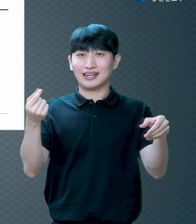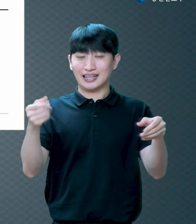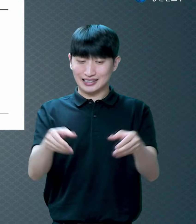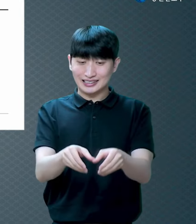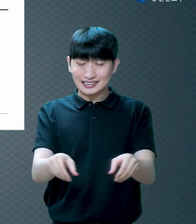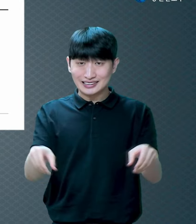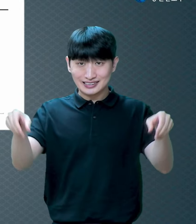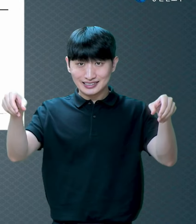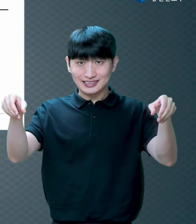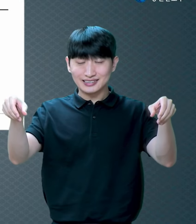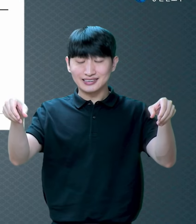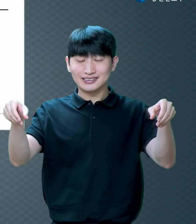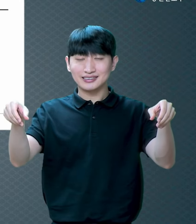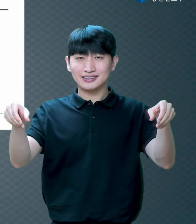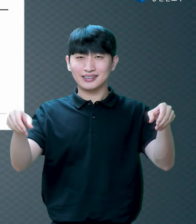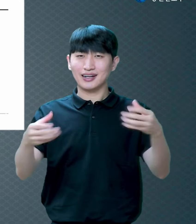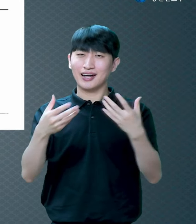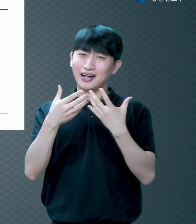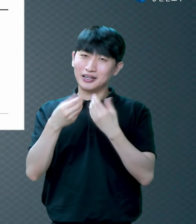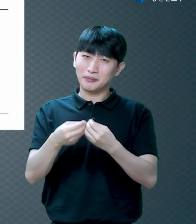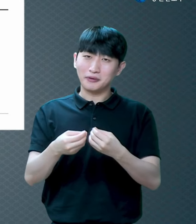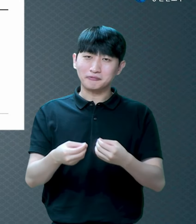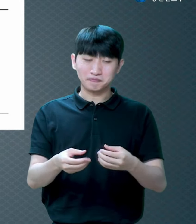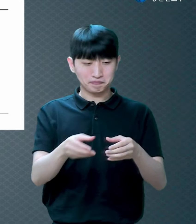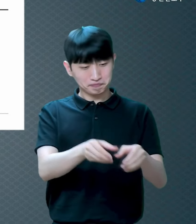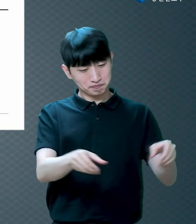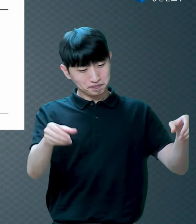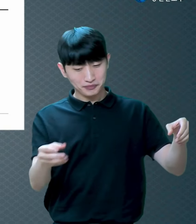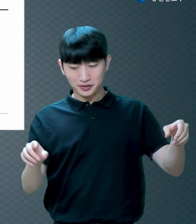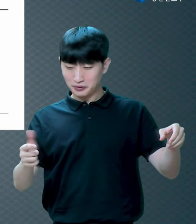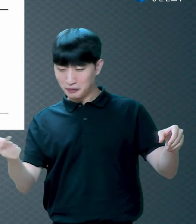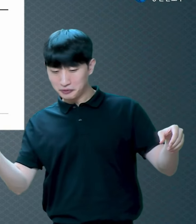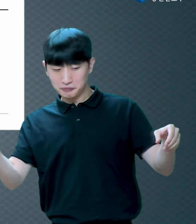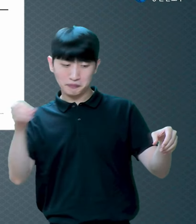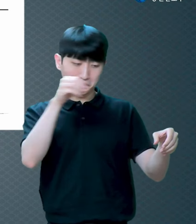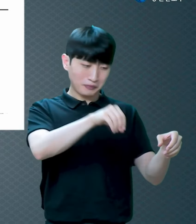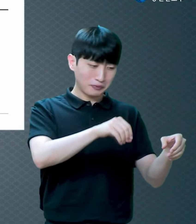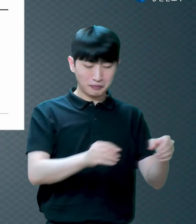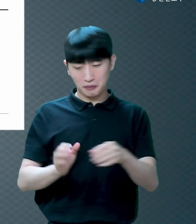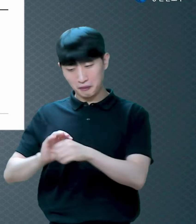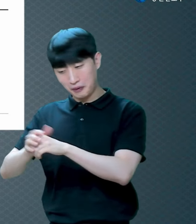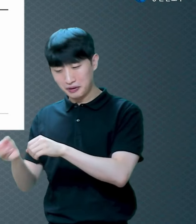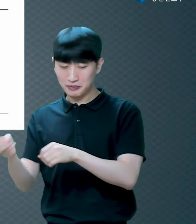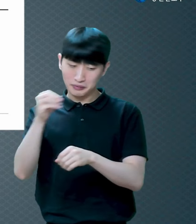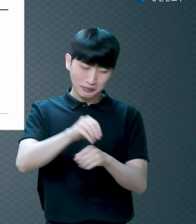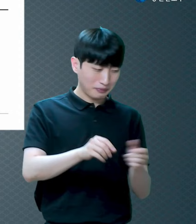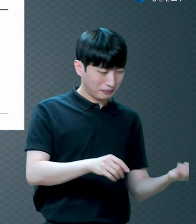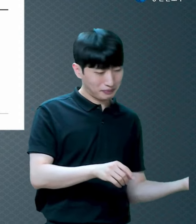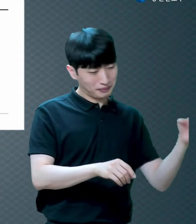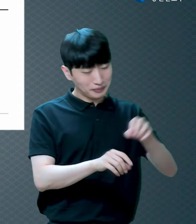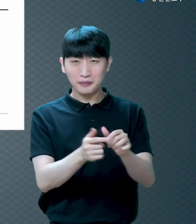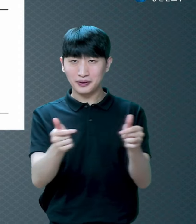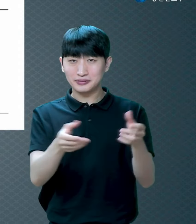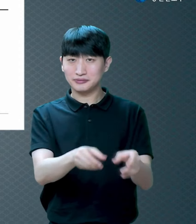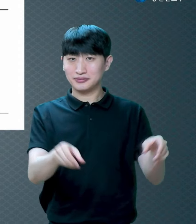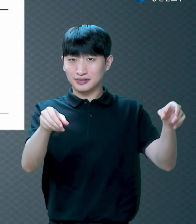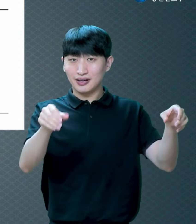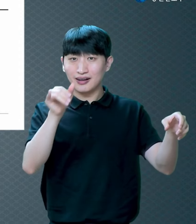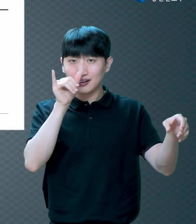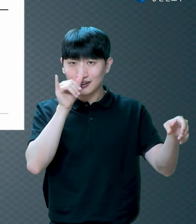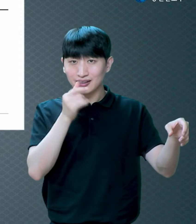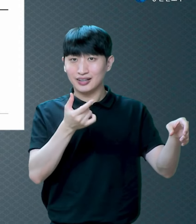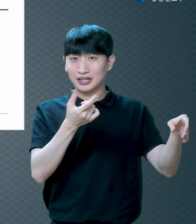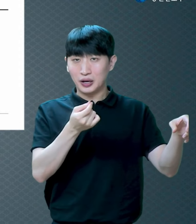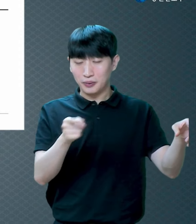그릇 속에 바구니 같은 데다가 이것도 넣고 저것도 넣고 그러잖아요 보금이라고 하는 그릇